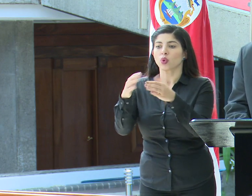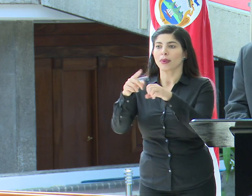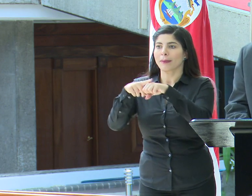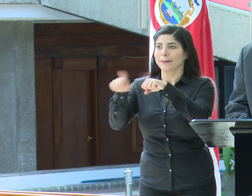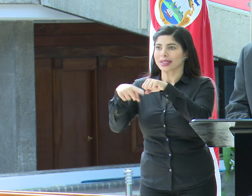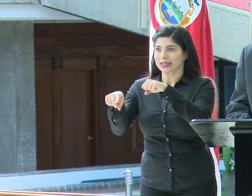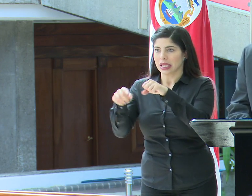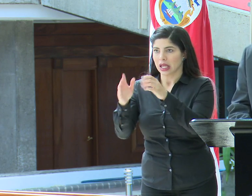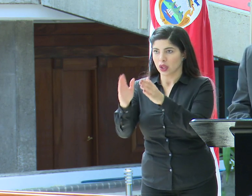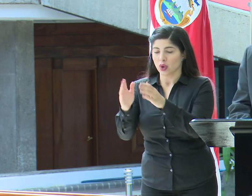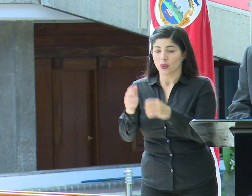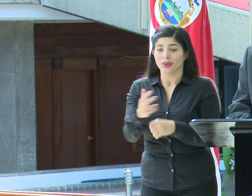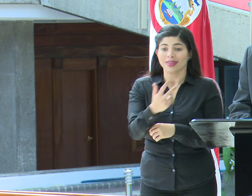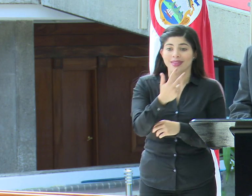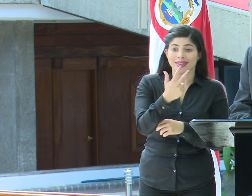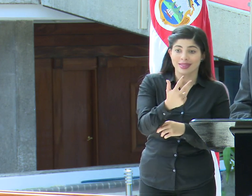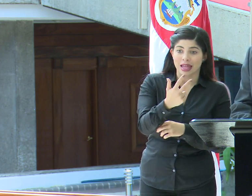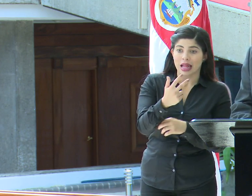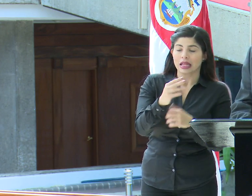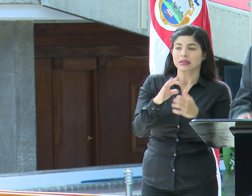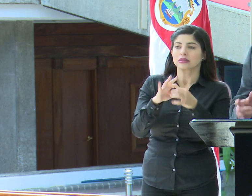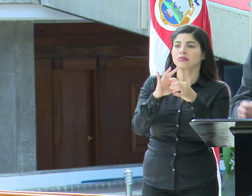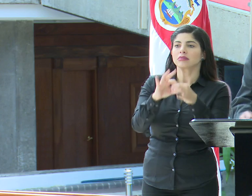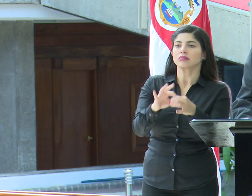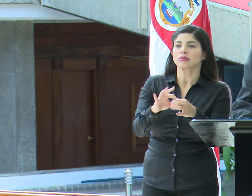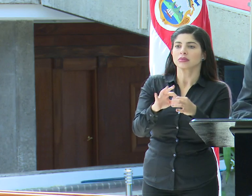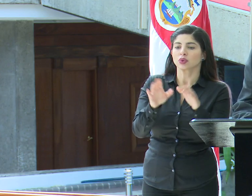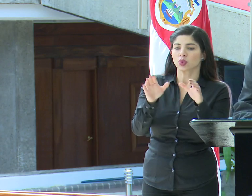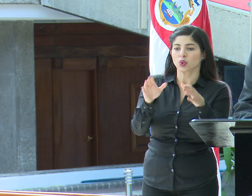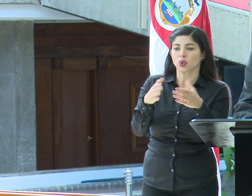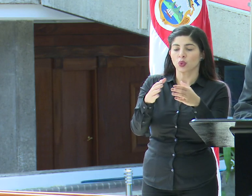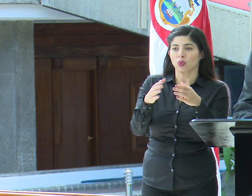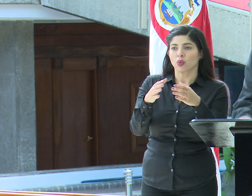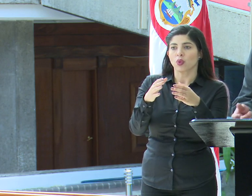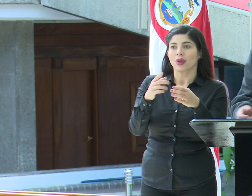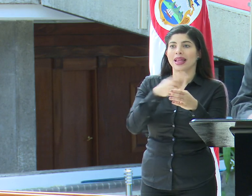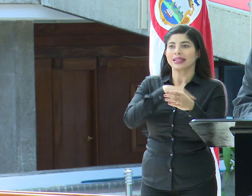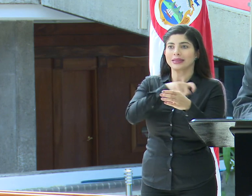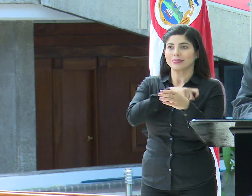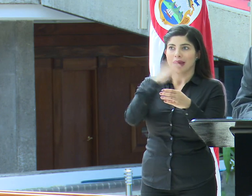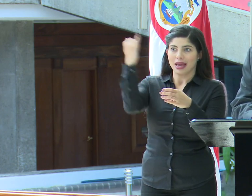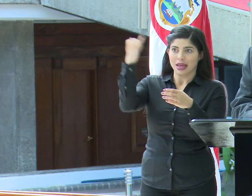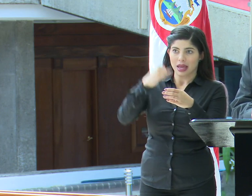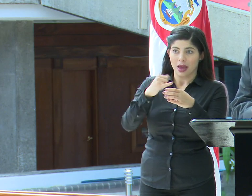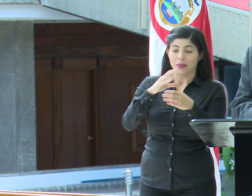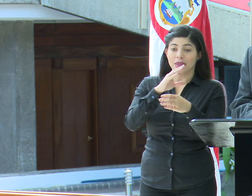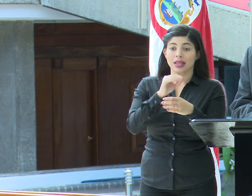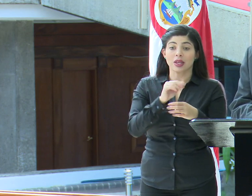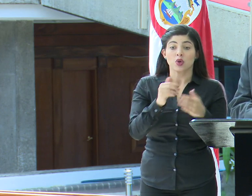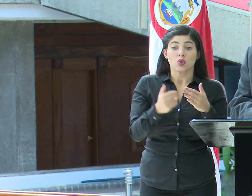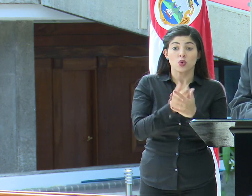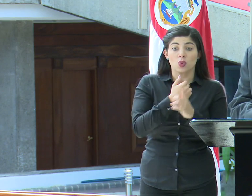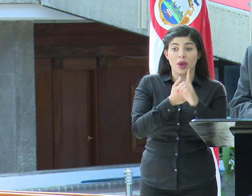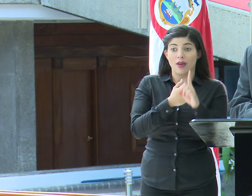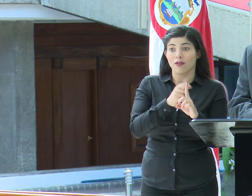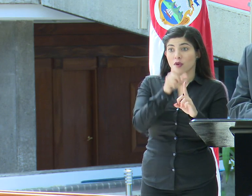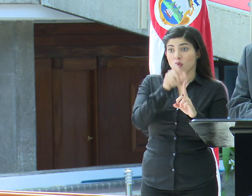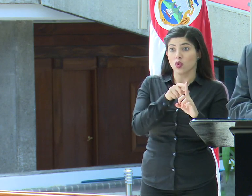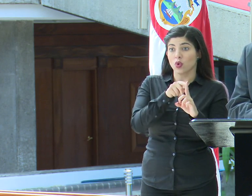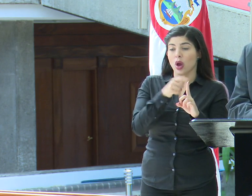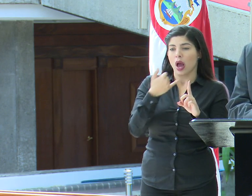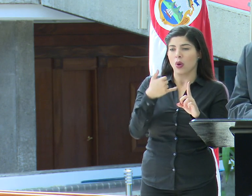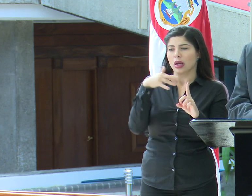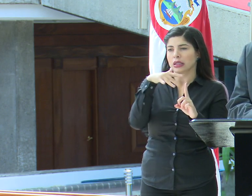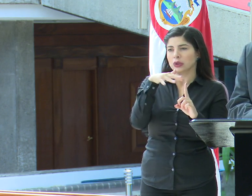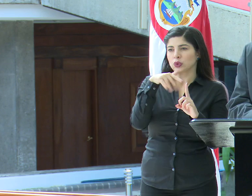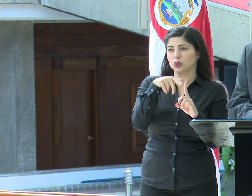Pérez Celedón, tres están asociados al clúster del Viajero de España y el caso nuevo que les comentaba, que está en